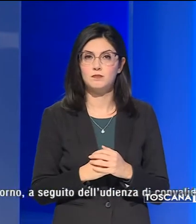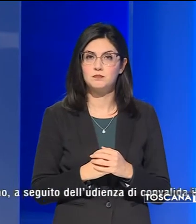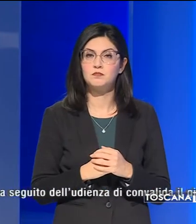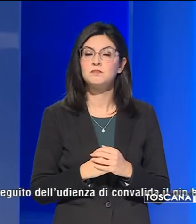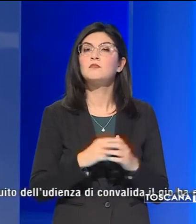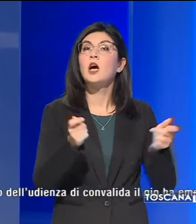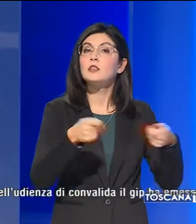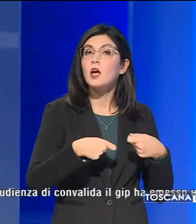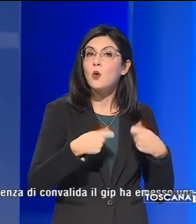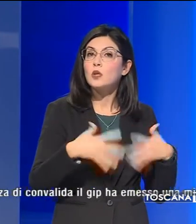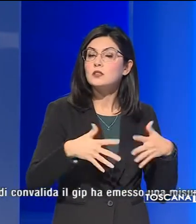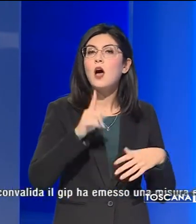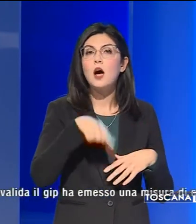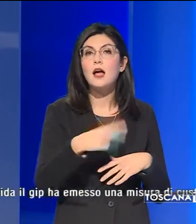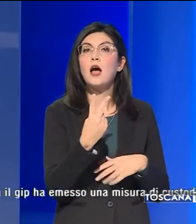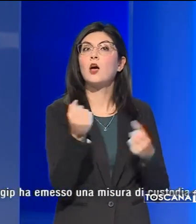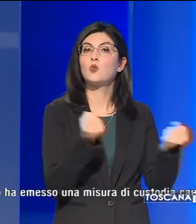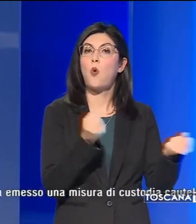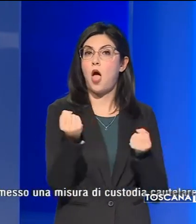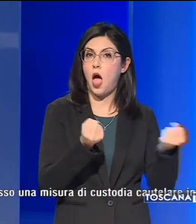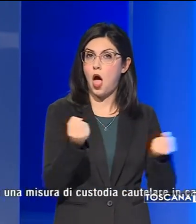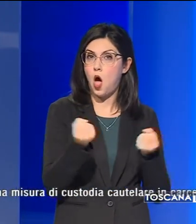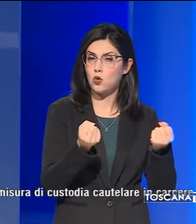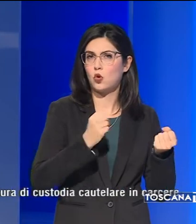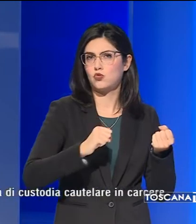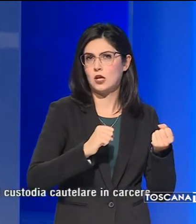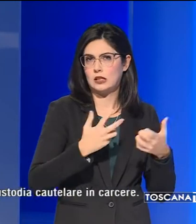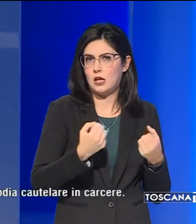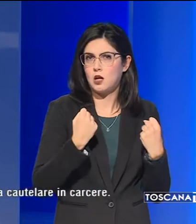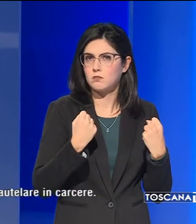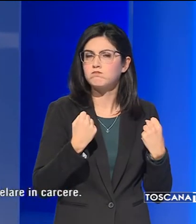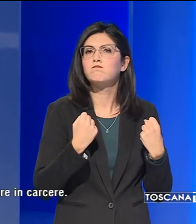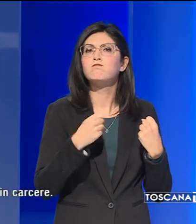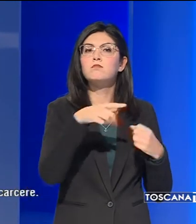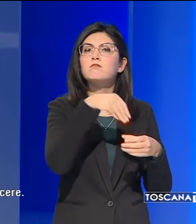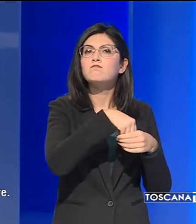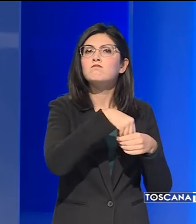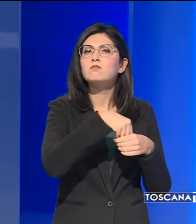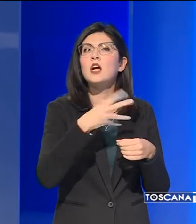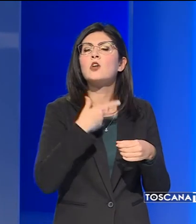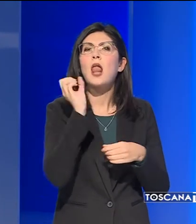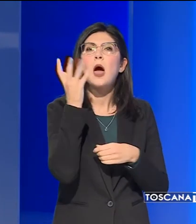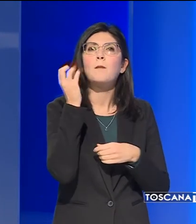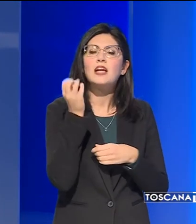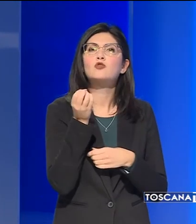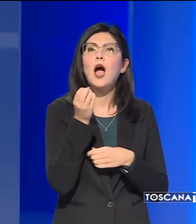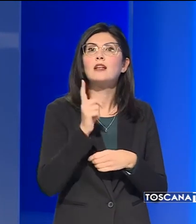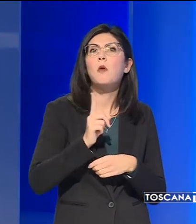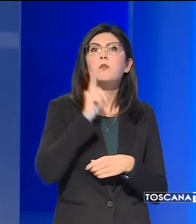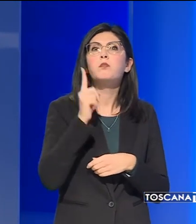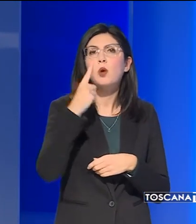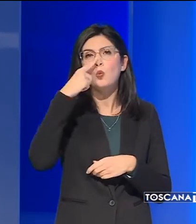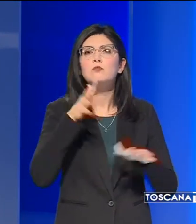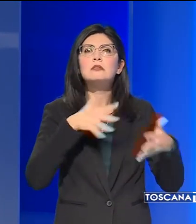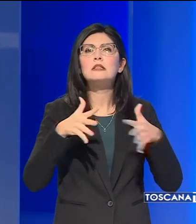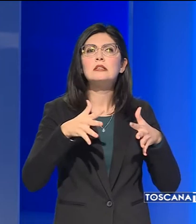Sequestrate anche due auto di grossa cilindrata, ognuno con a bordo un lampeggiante blu, simile a quello delle